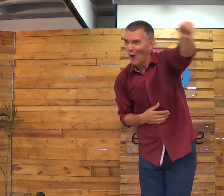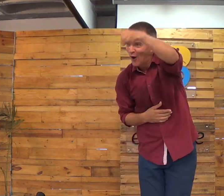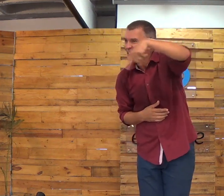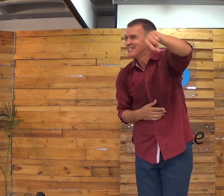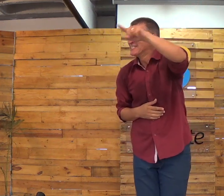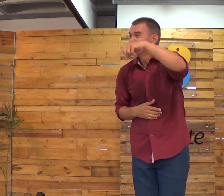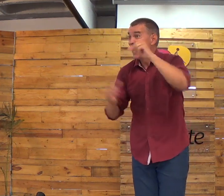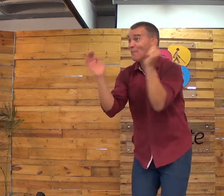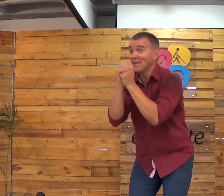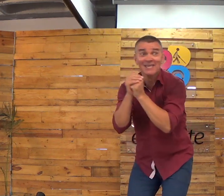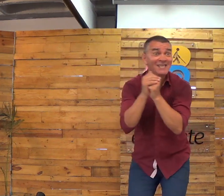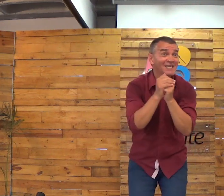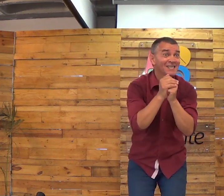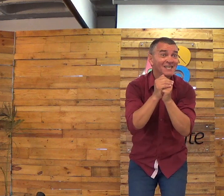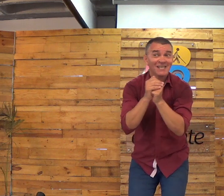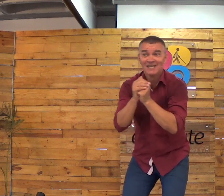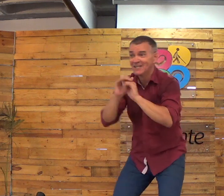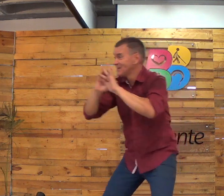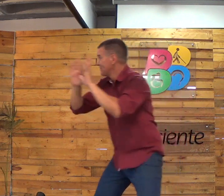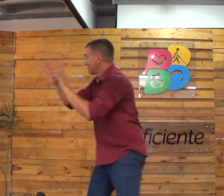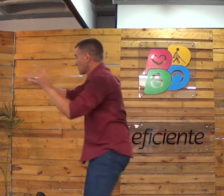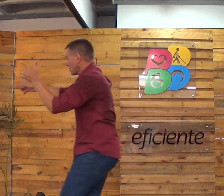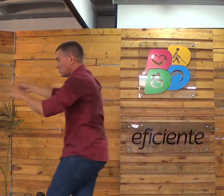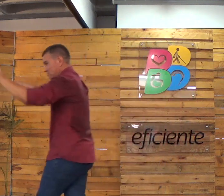A gente sempre pode estudar através das pessoas. Amém?